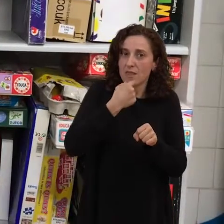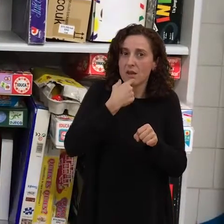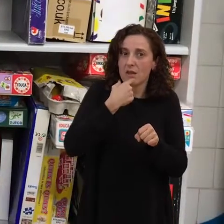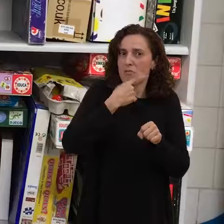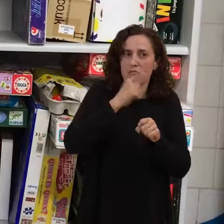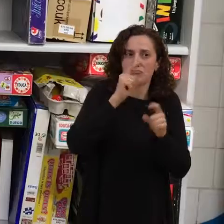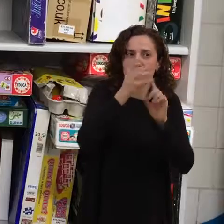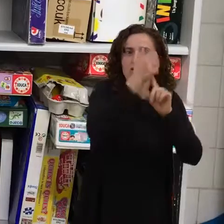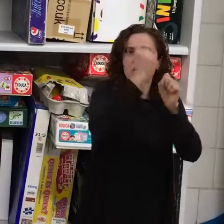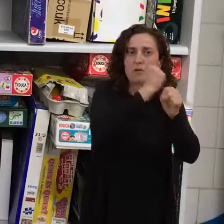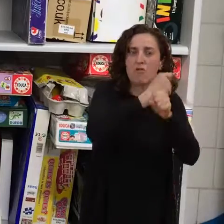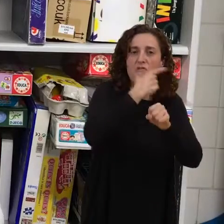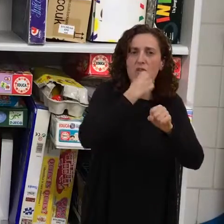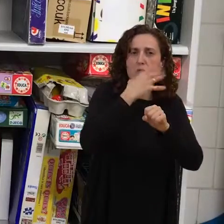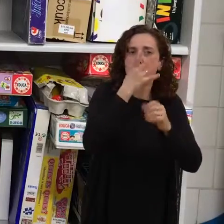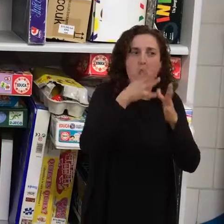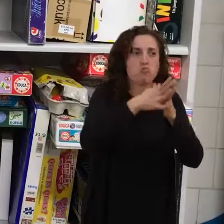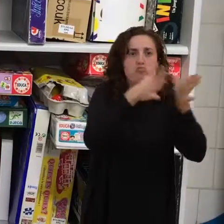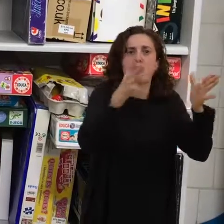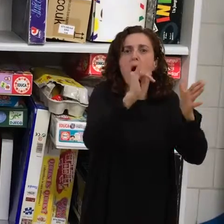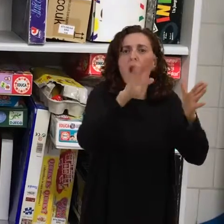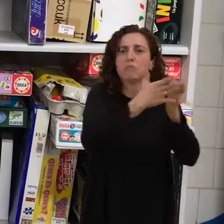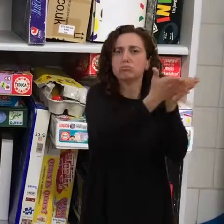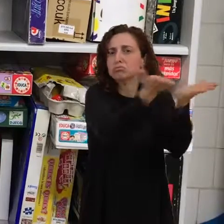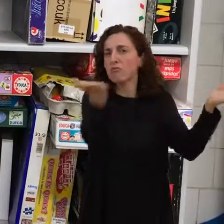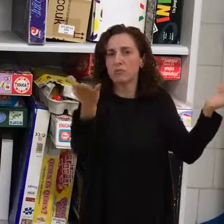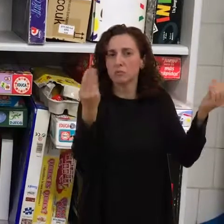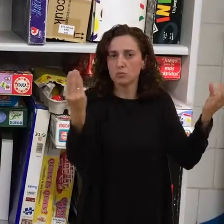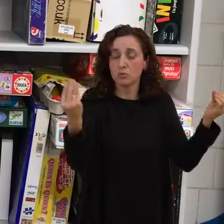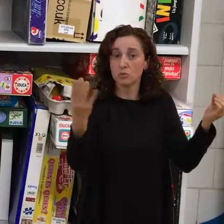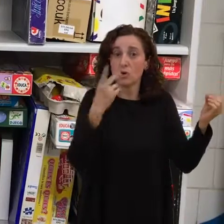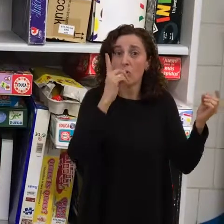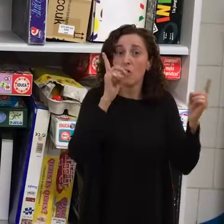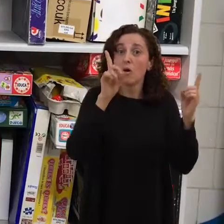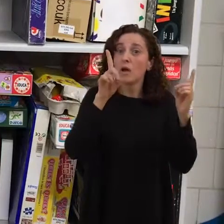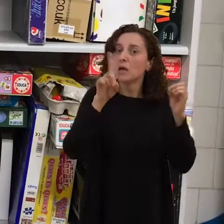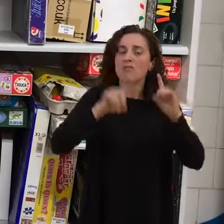hoy no se han especializado porque no tenían la oportunidad,